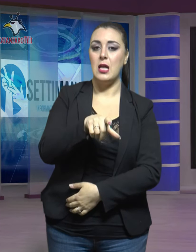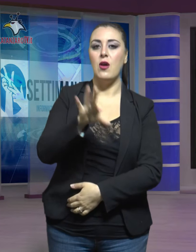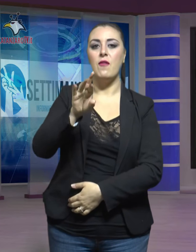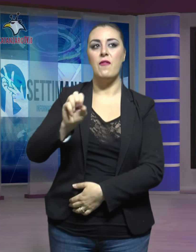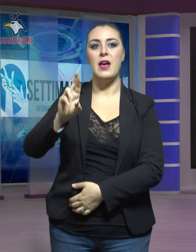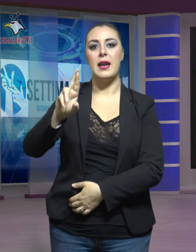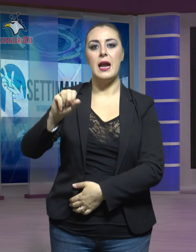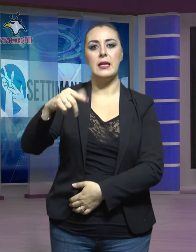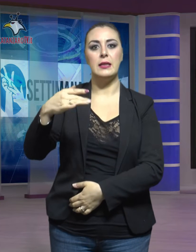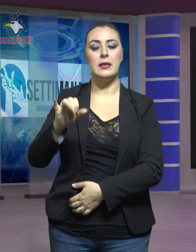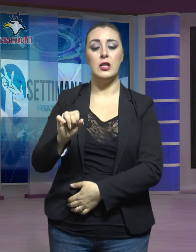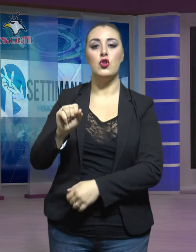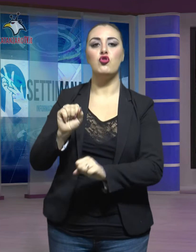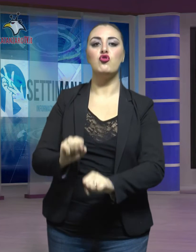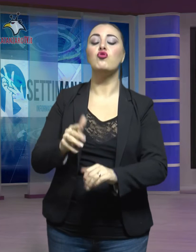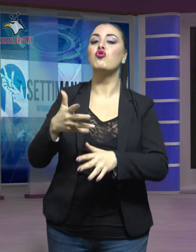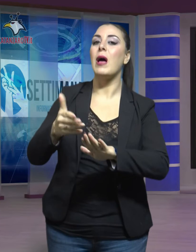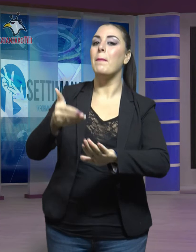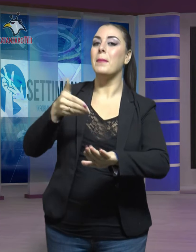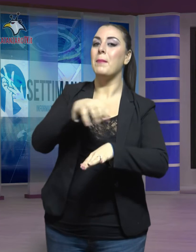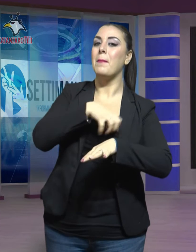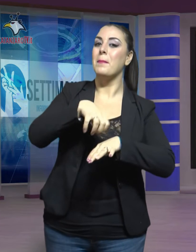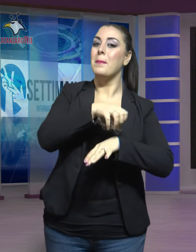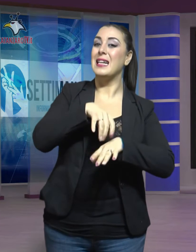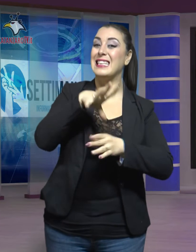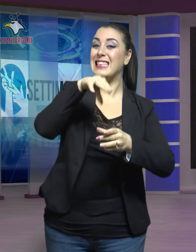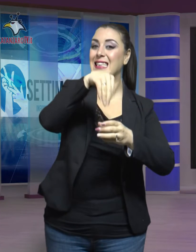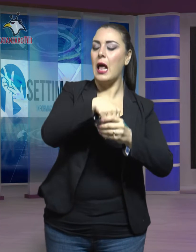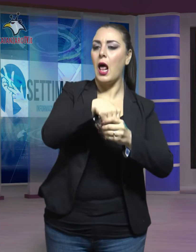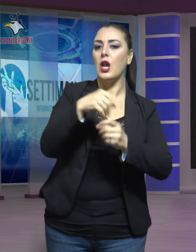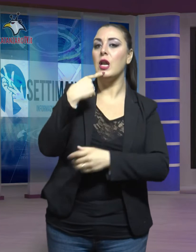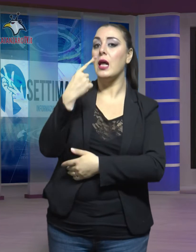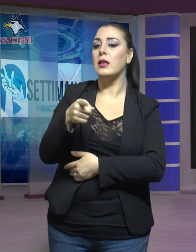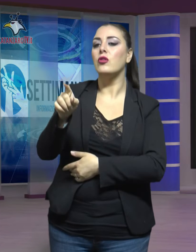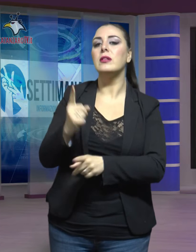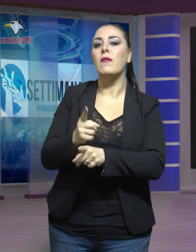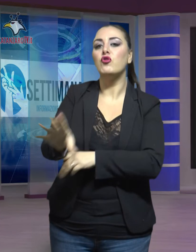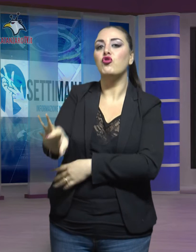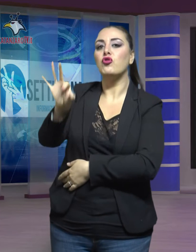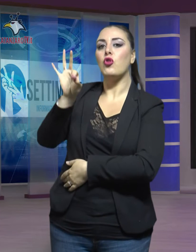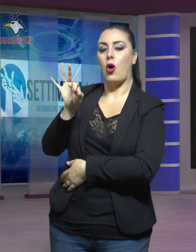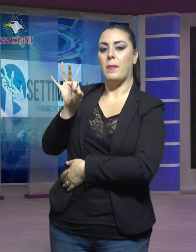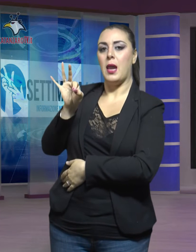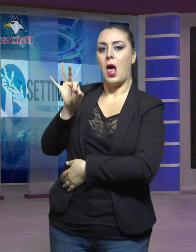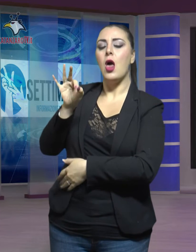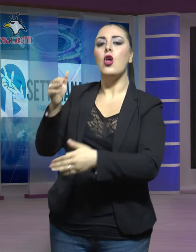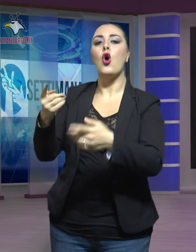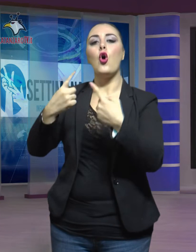indicazione del Ministero dell'Interno, ha nominato la commissione d'accesso agli atti